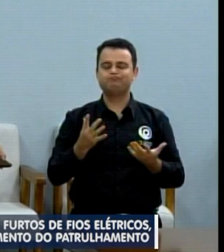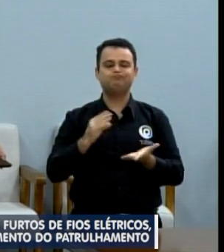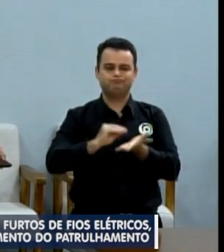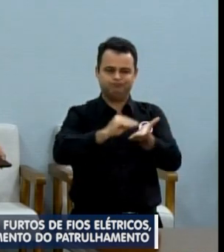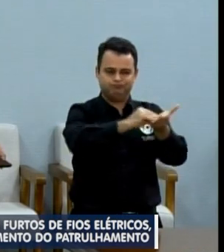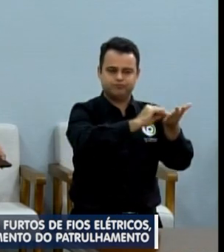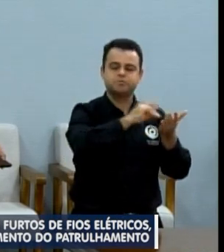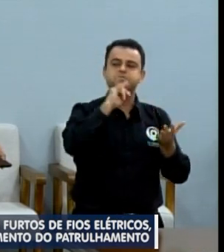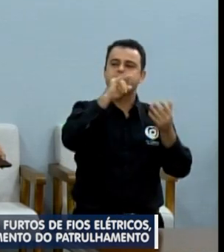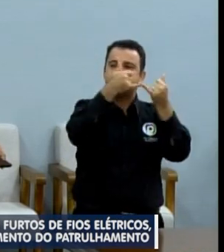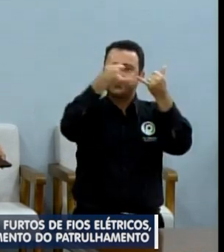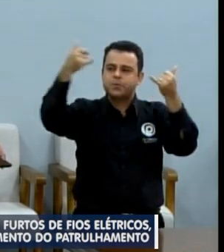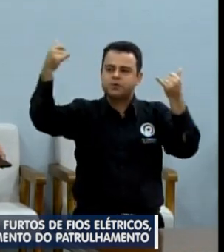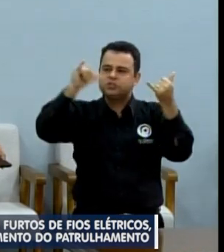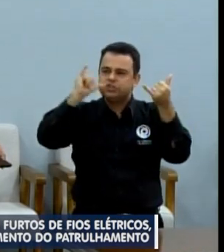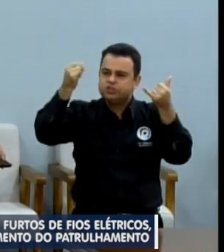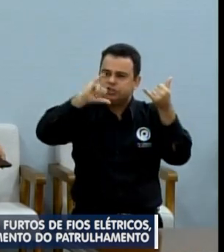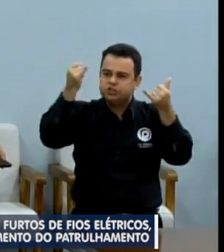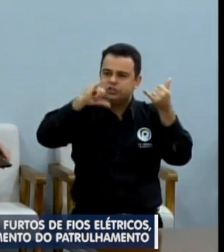energia elétrica.